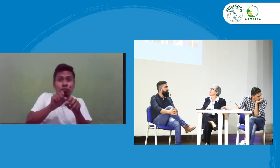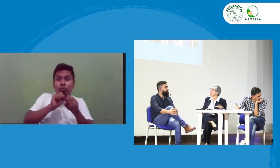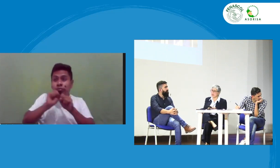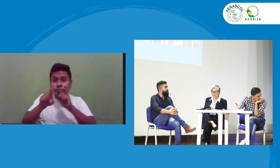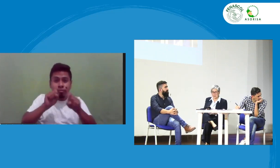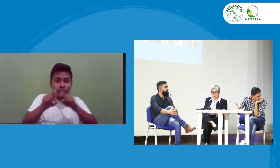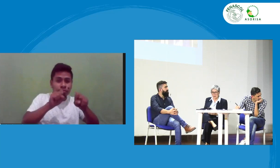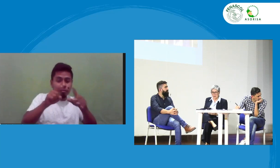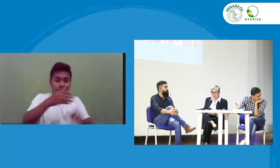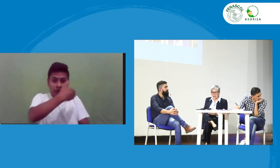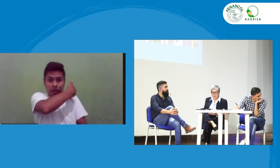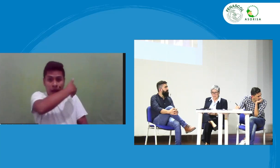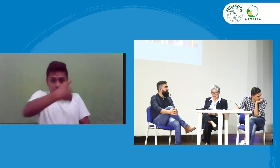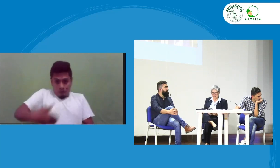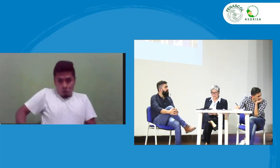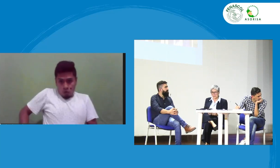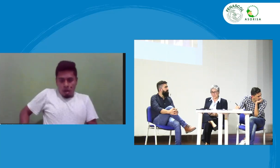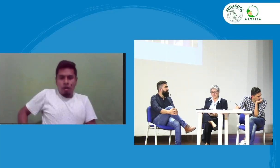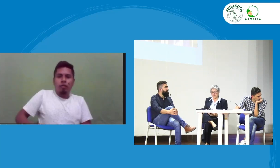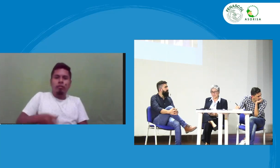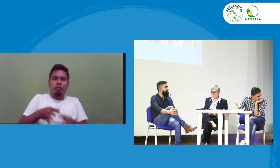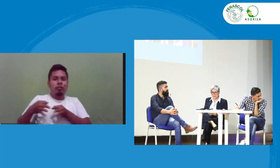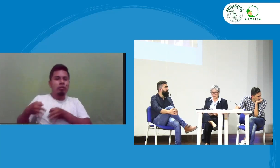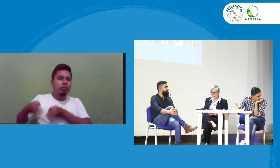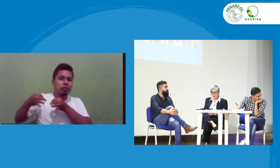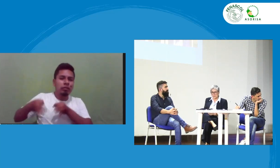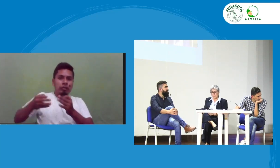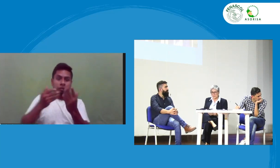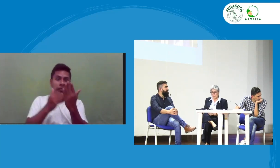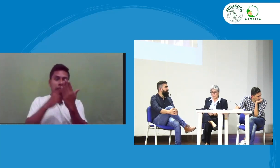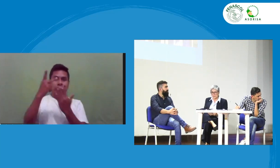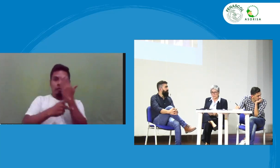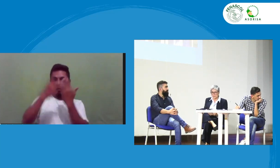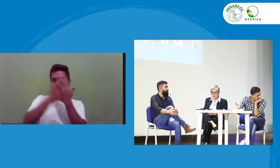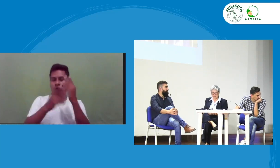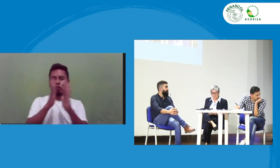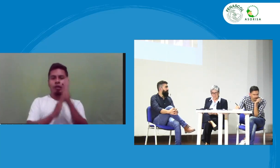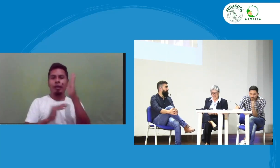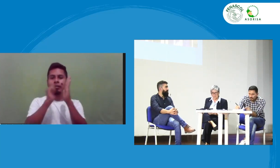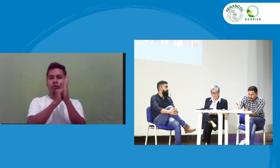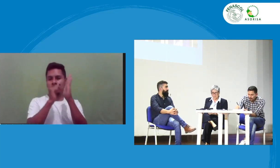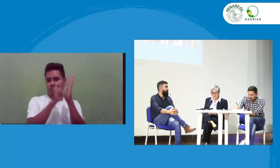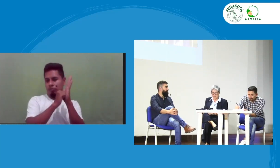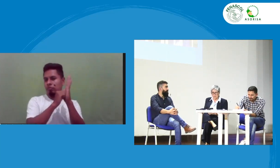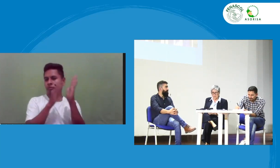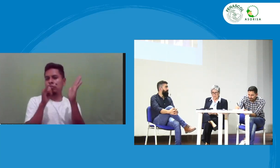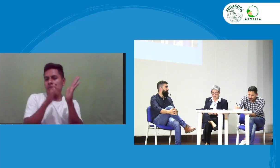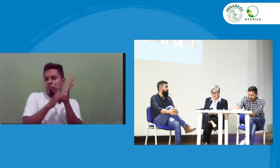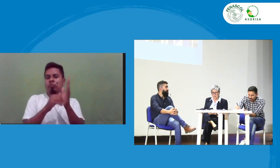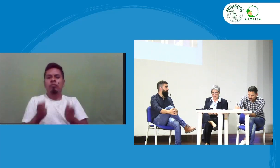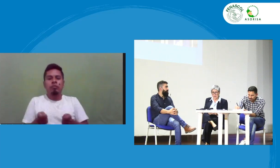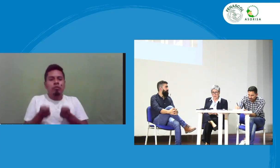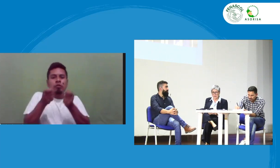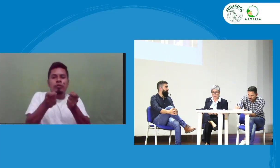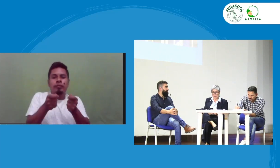mi vida mi experiencia vital también se habita en esta comunidad indígena y